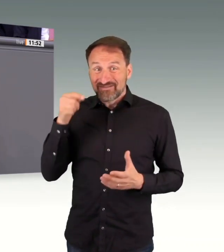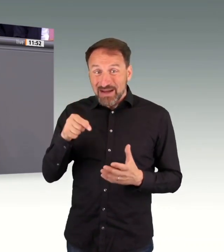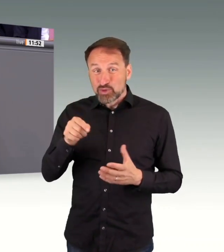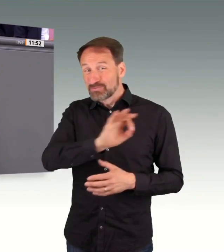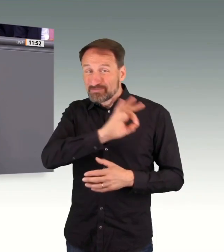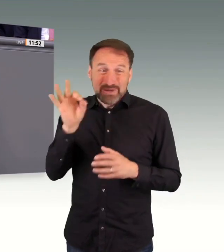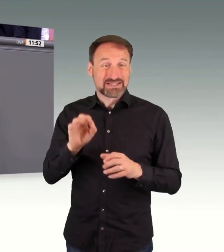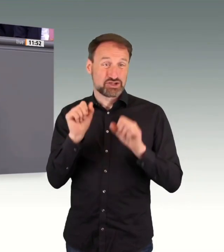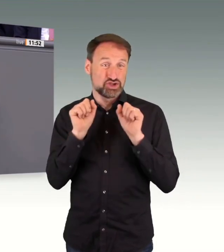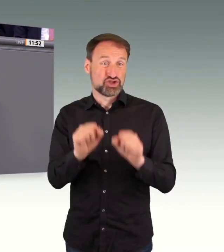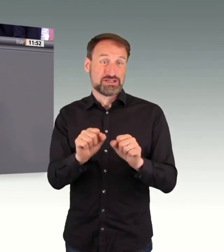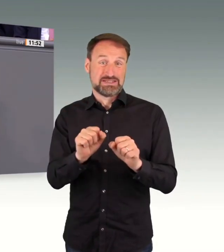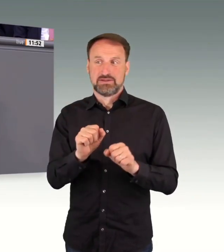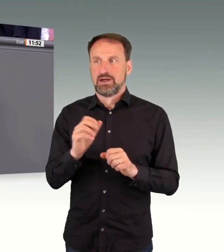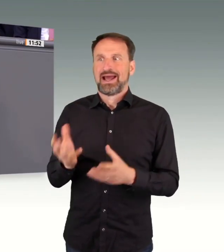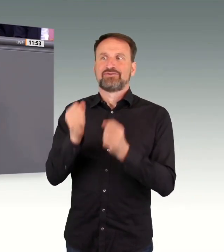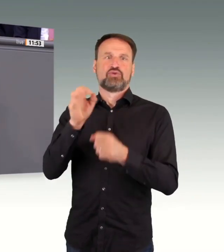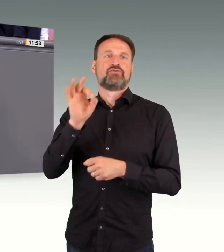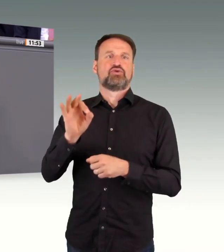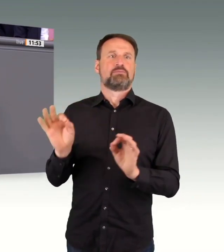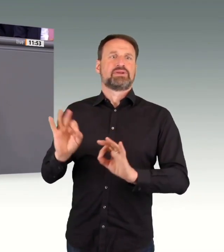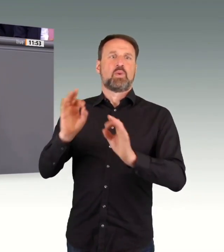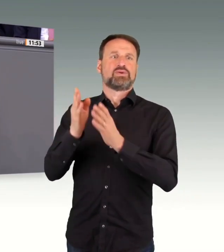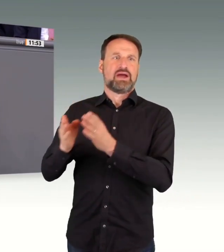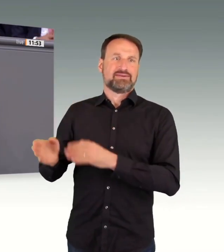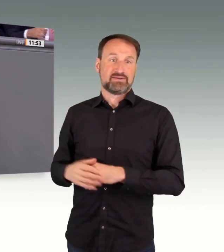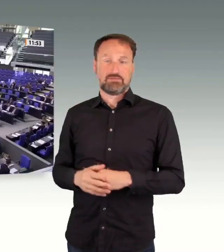überfällig. Sie muss kommen, und sie wird auch kommen, liebe Kolleginnen und Kollegen.